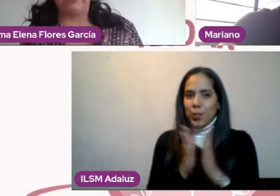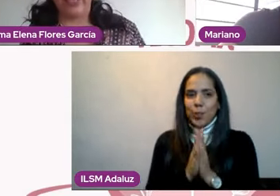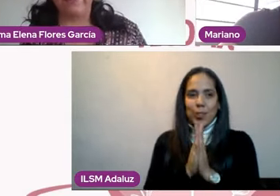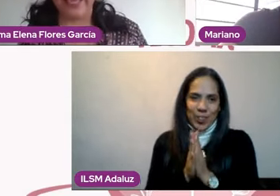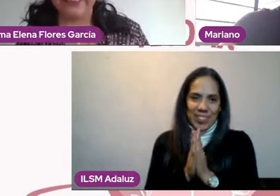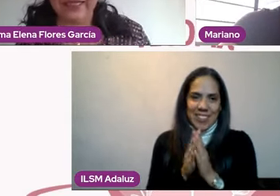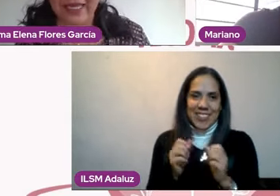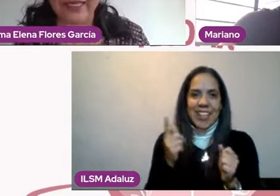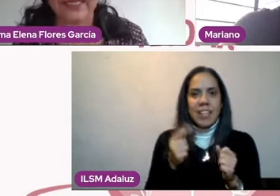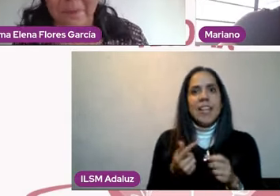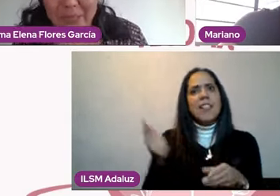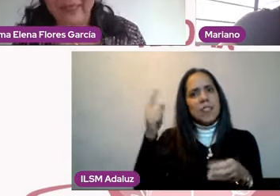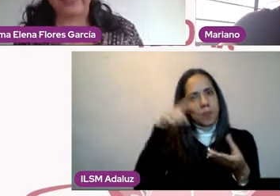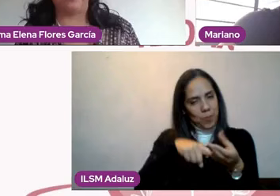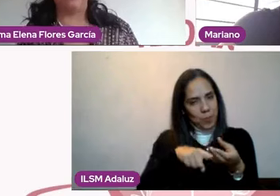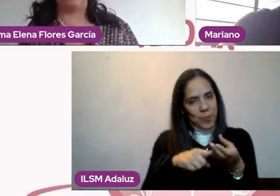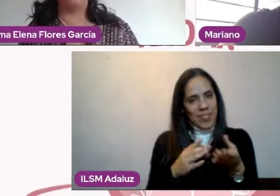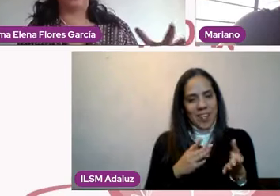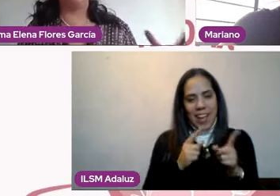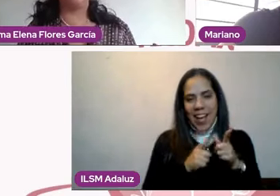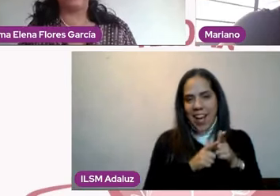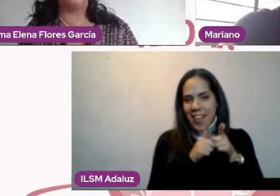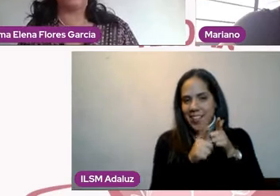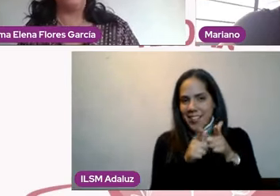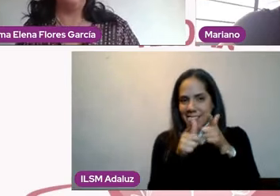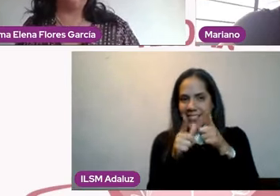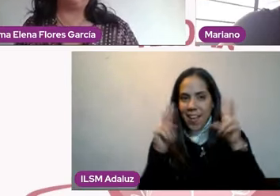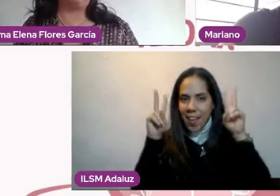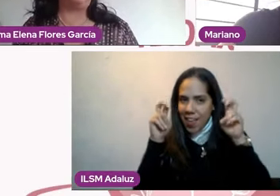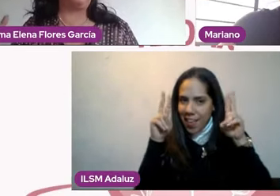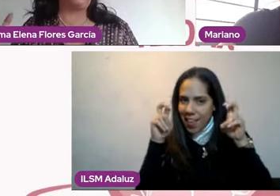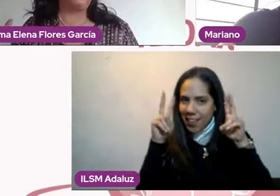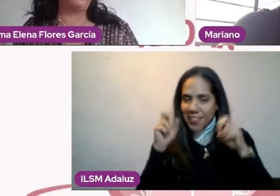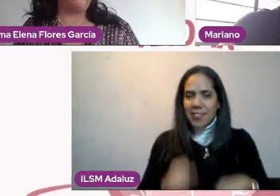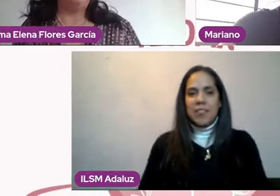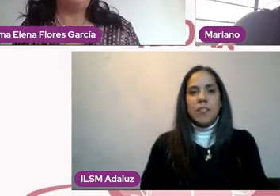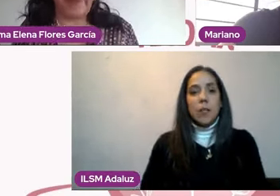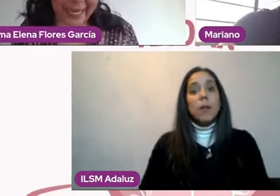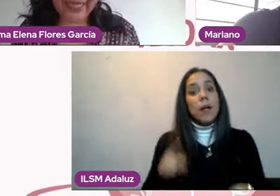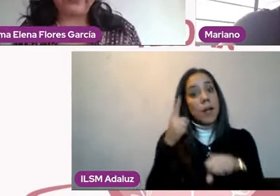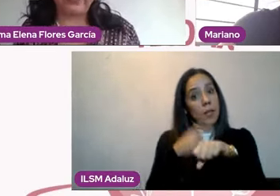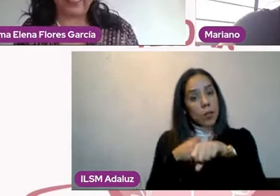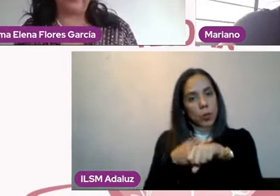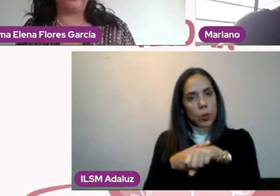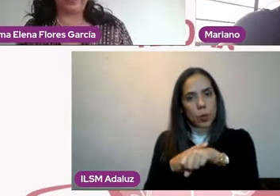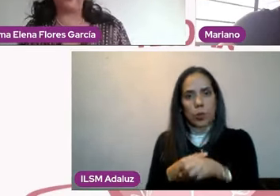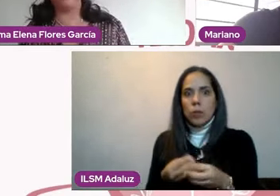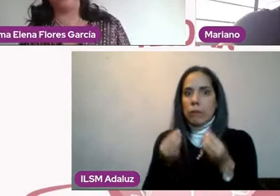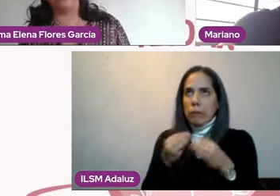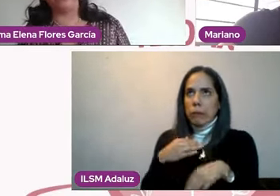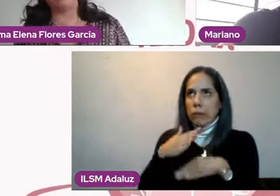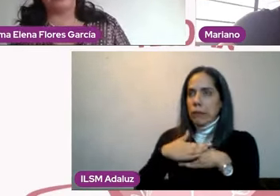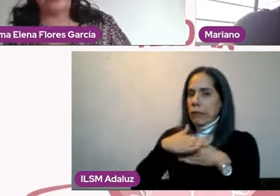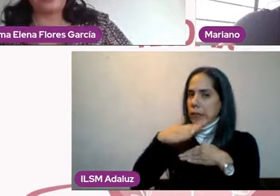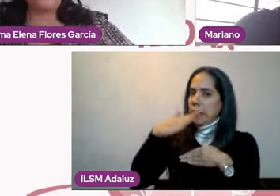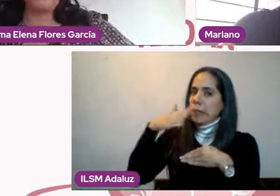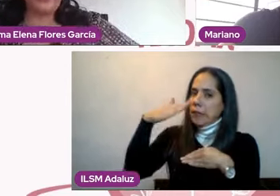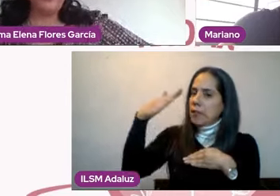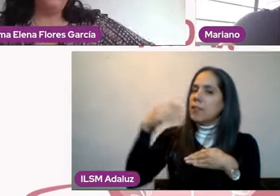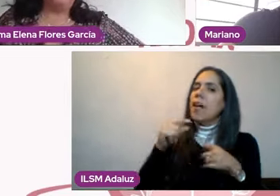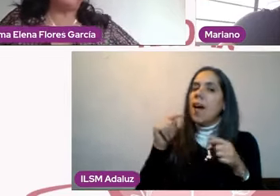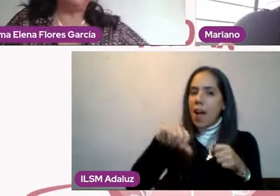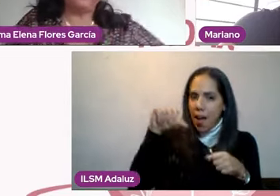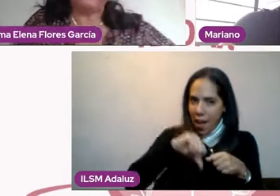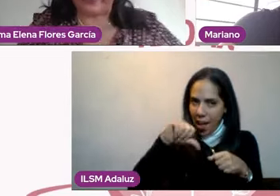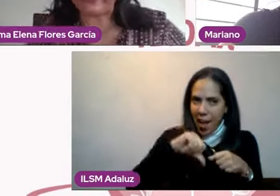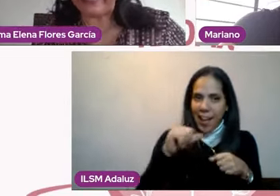ahondar más, quienes también deseen ver otras ponencias, bueno, pues el doctor tiene varias en Diálogos en Confianza del Canal 11.